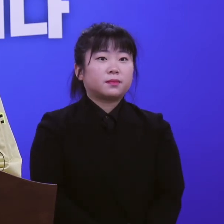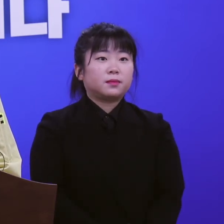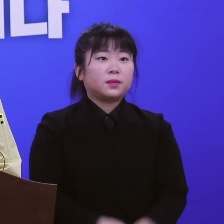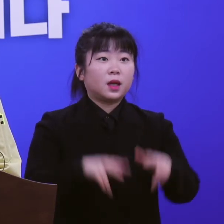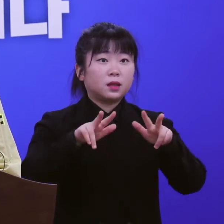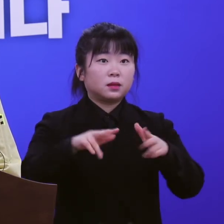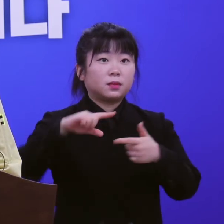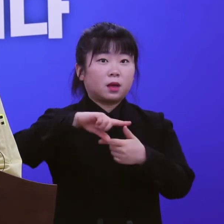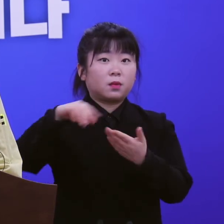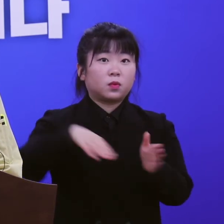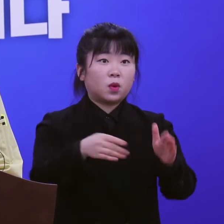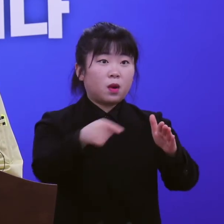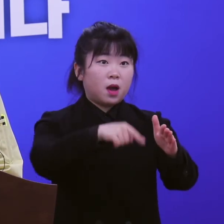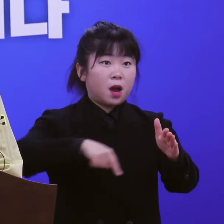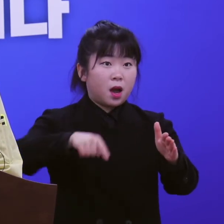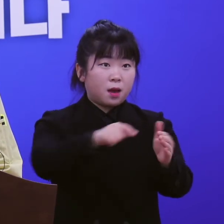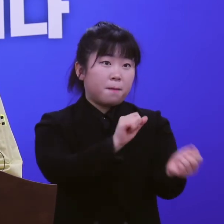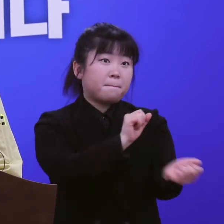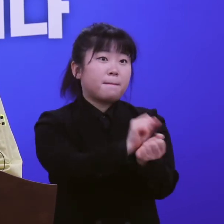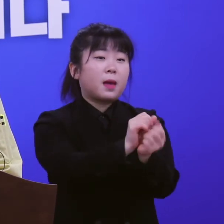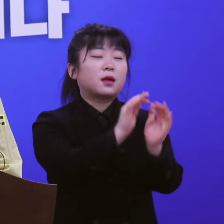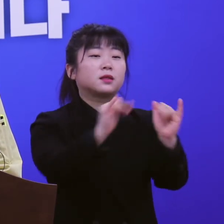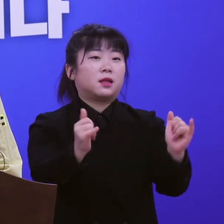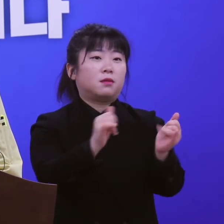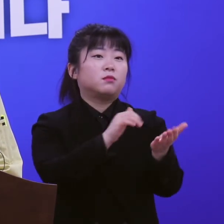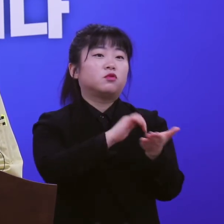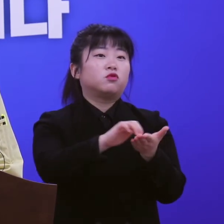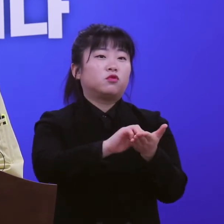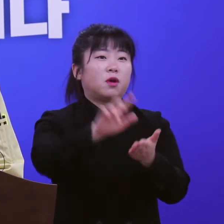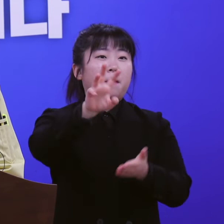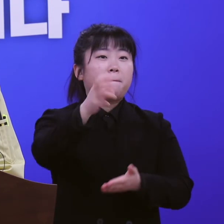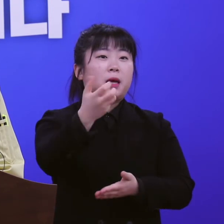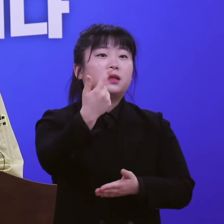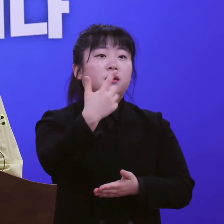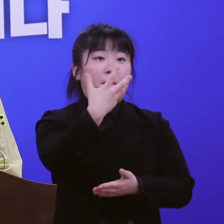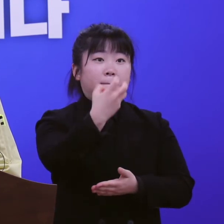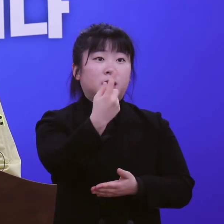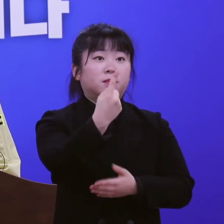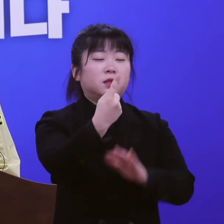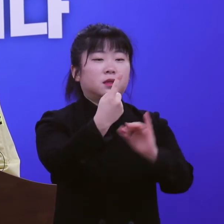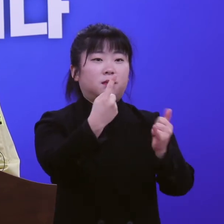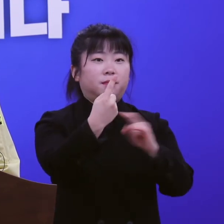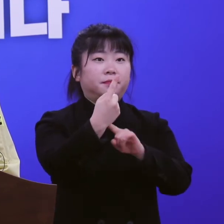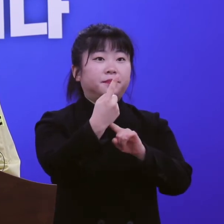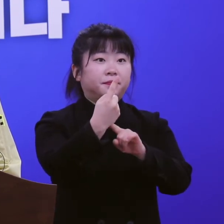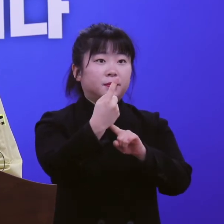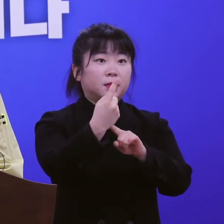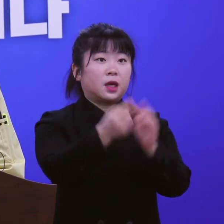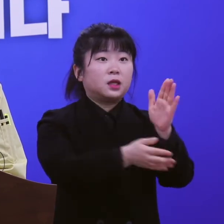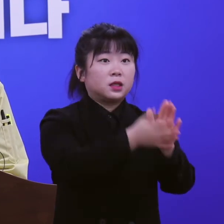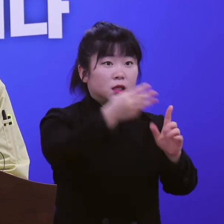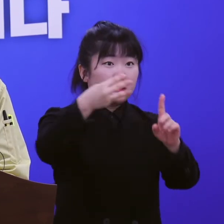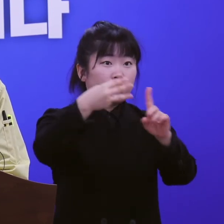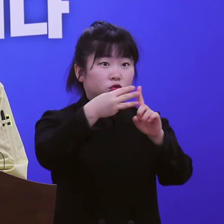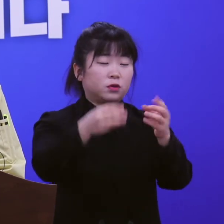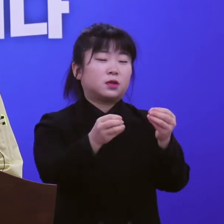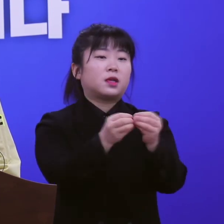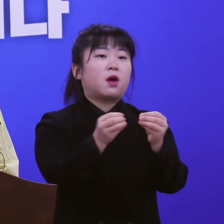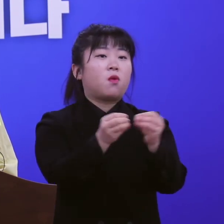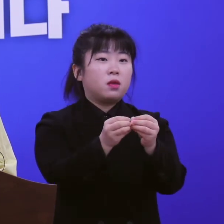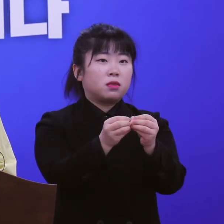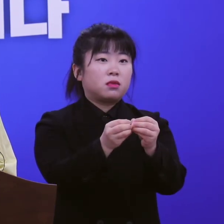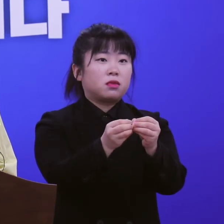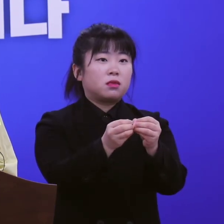현재 도내 확진자는 총 81명입니다. 시군별 확진자 수는 창원시